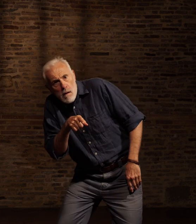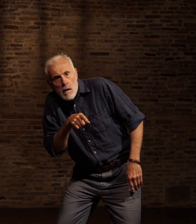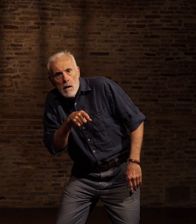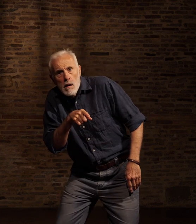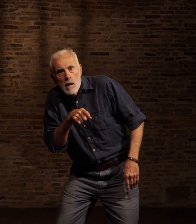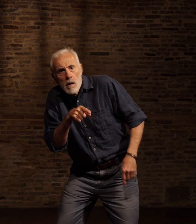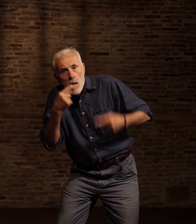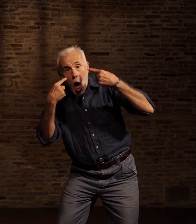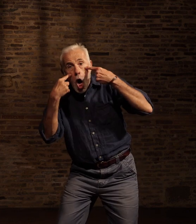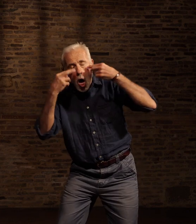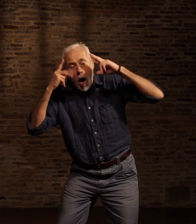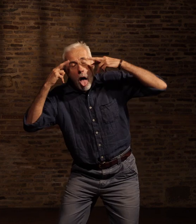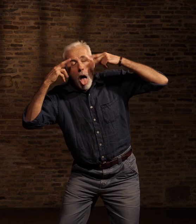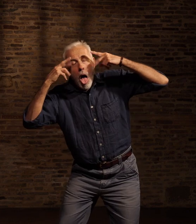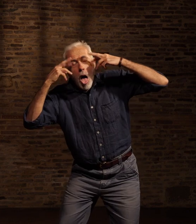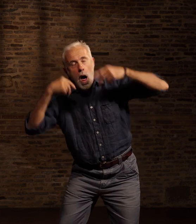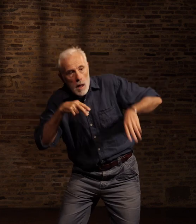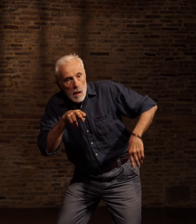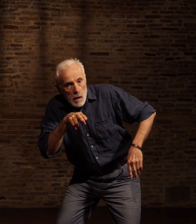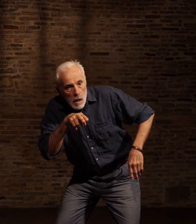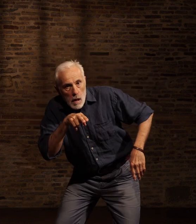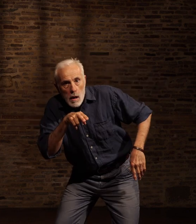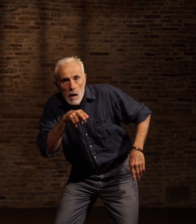Ses pupilles jouaient un cache-cache dans ses orbites